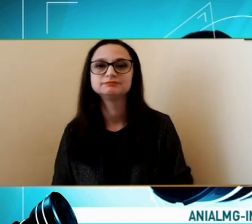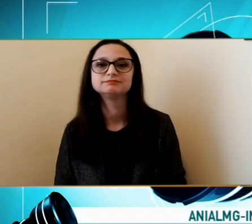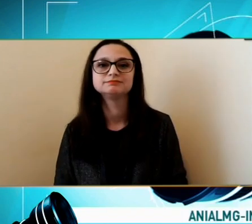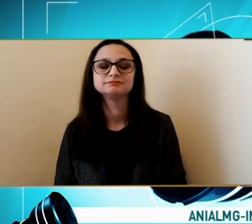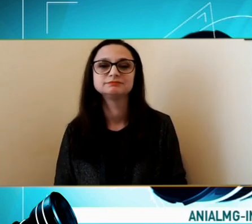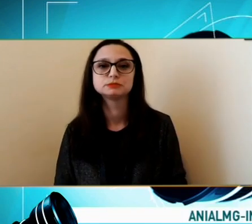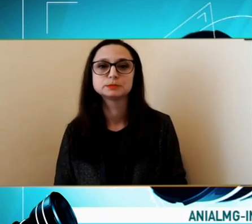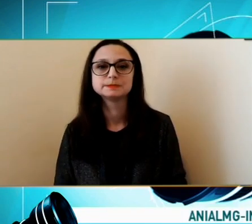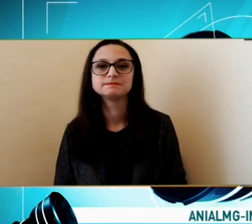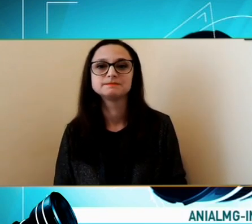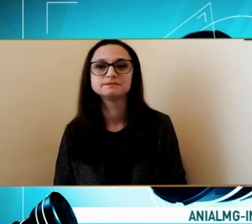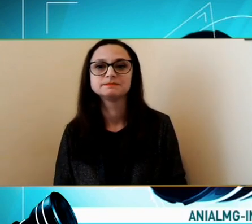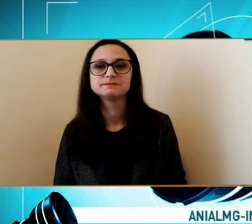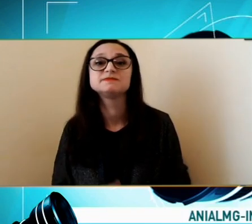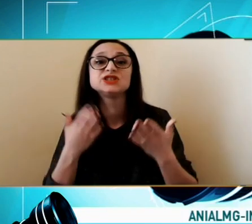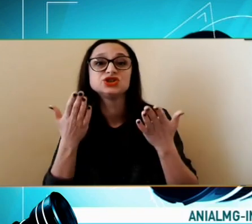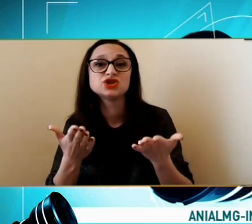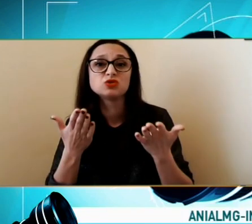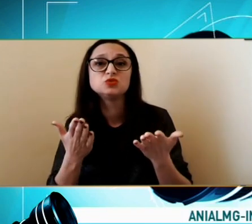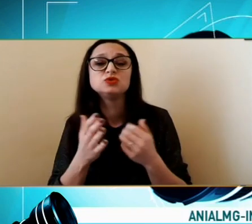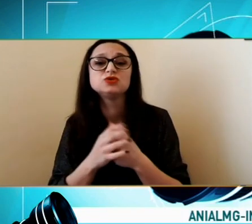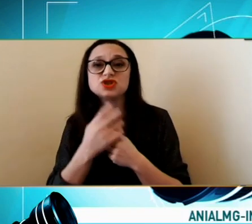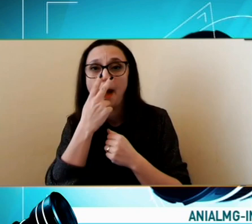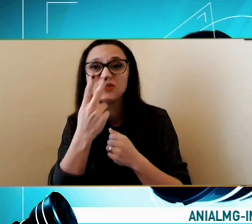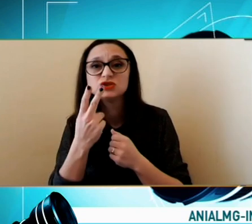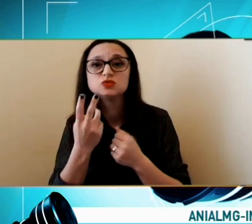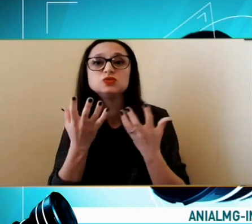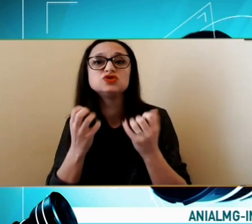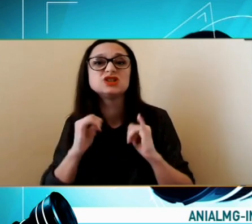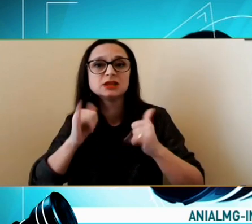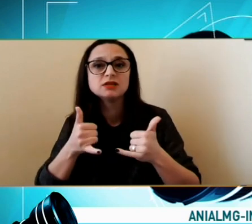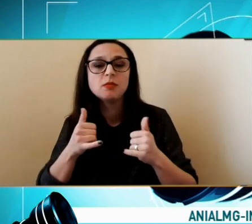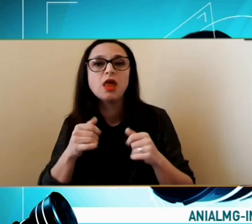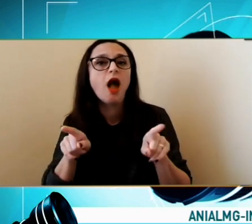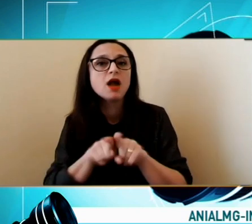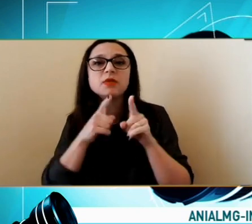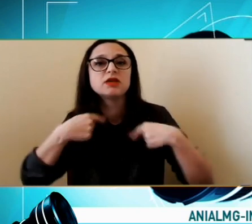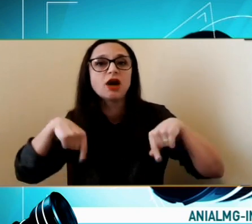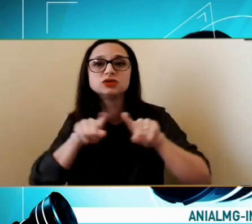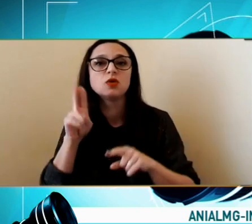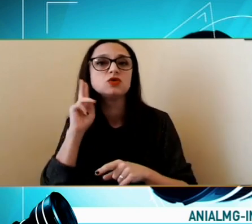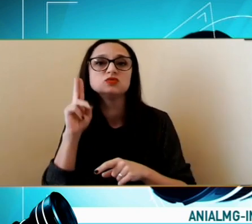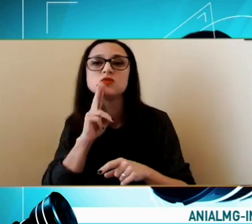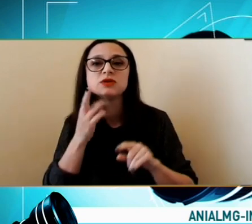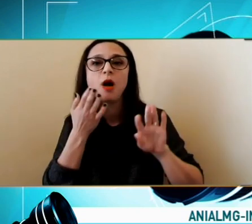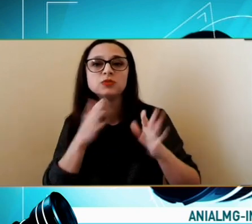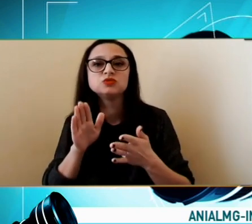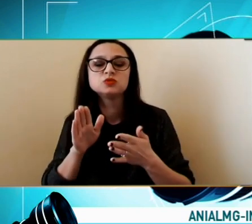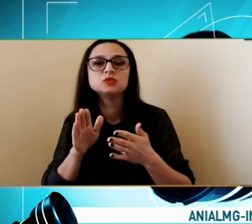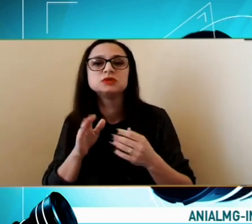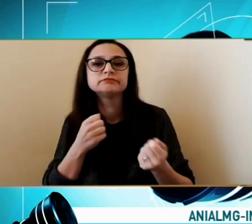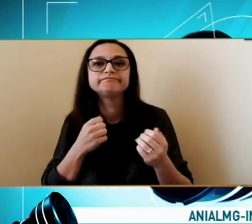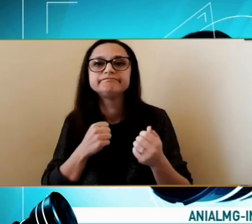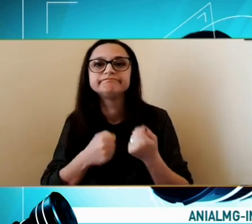Spuneți-mi vă rog Și atunci am văzut ce se întâmplă Imediat Noi surzii Am început să ne mobilizăm Am